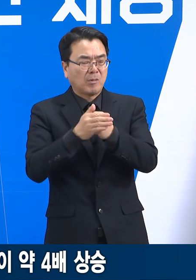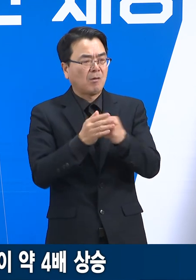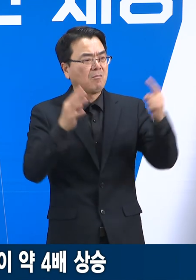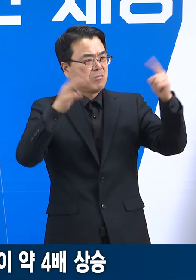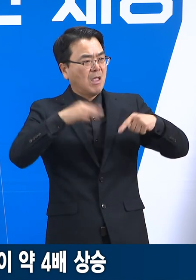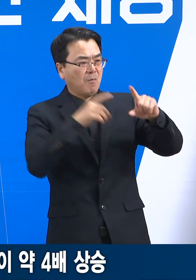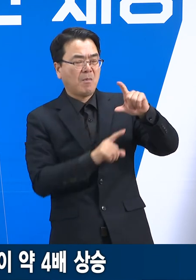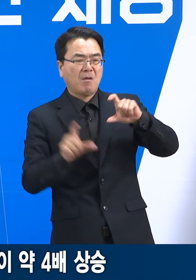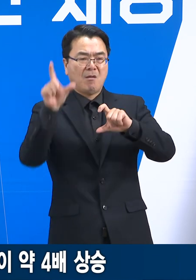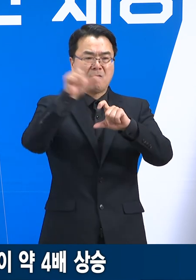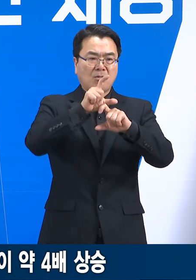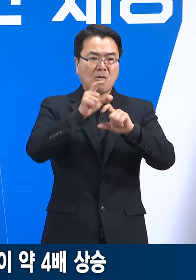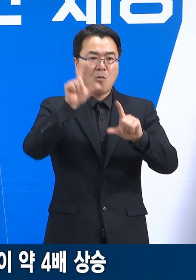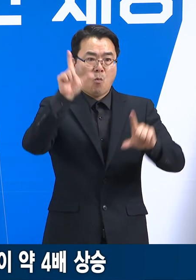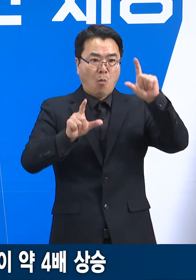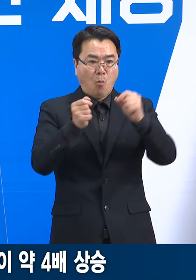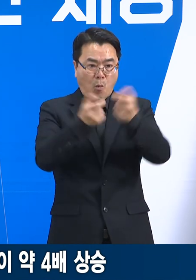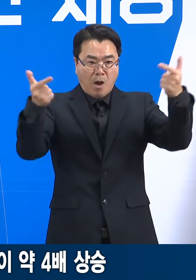4배가량 증가하였습니다.